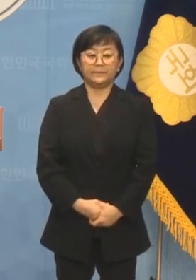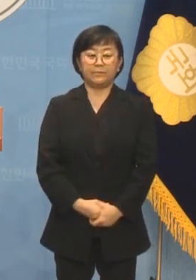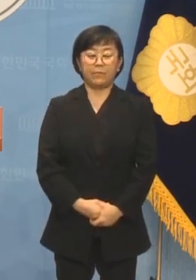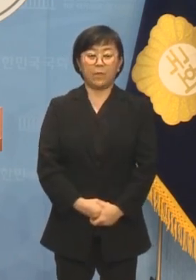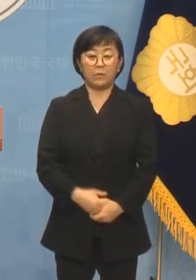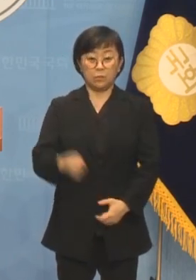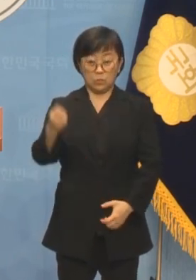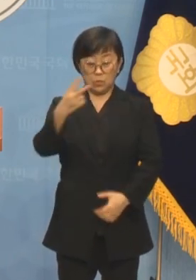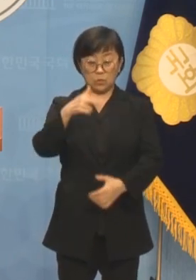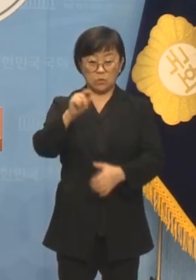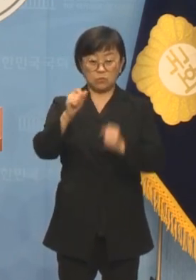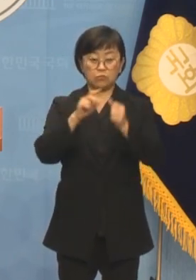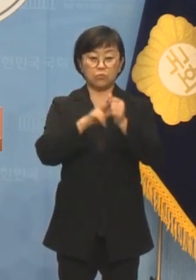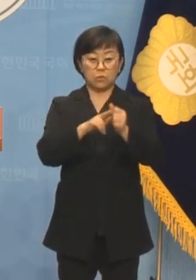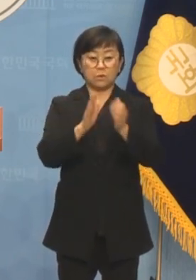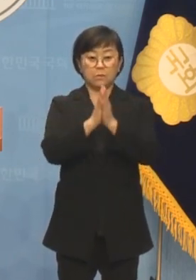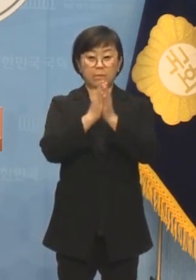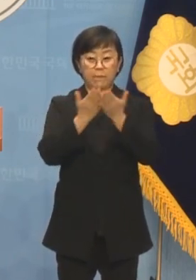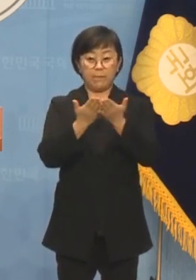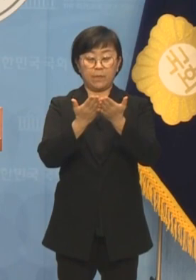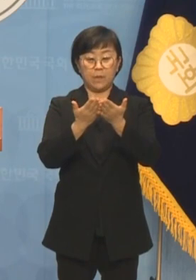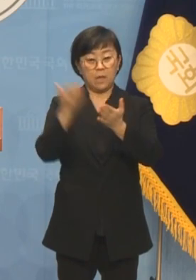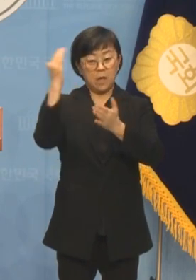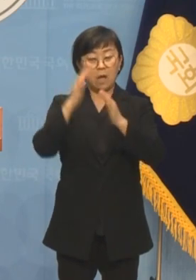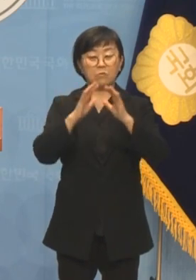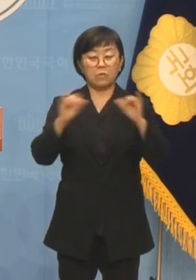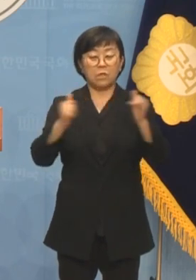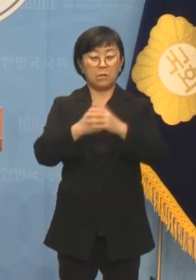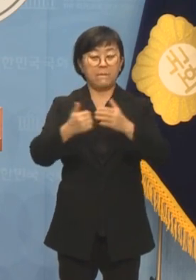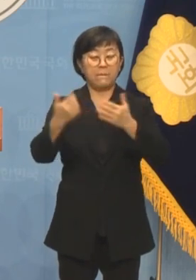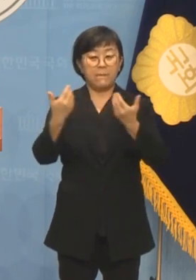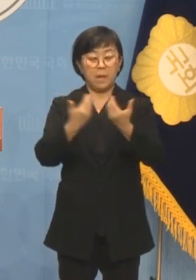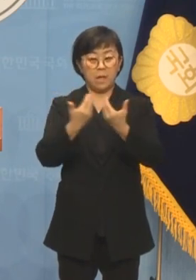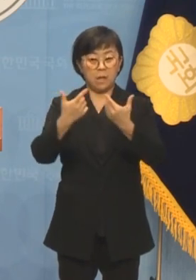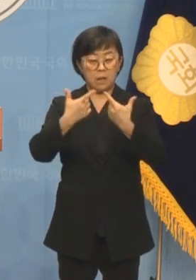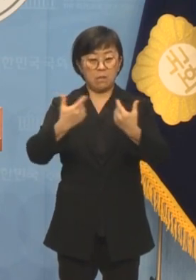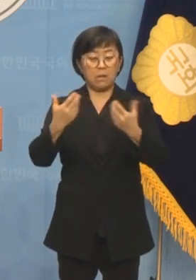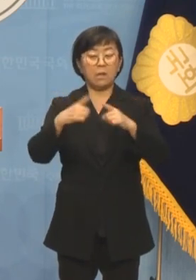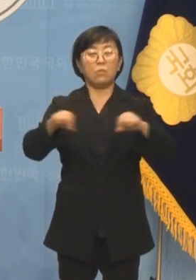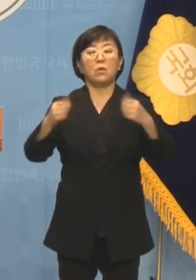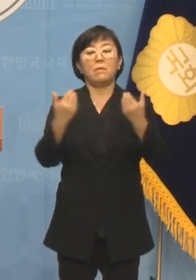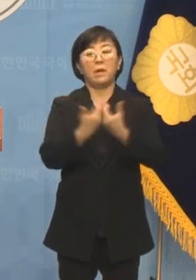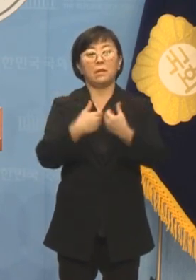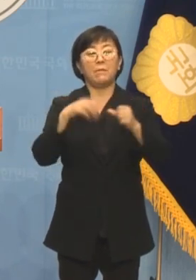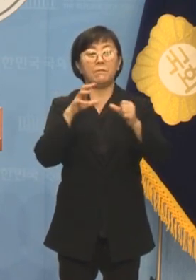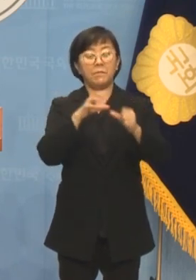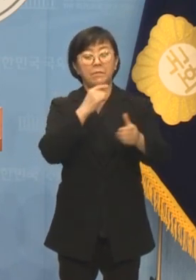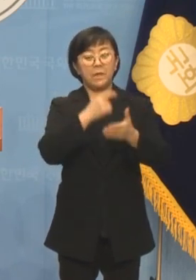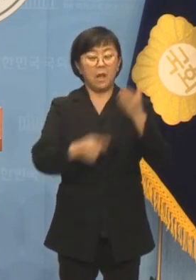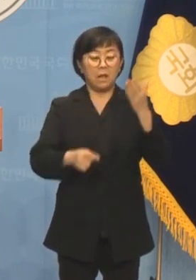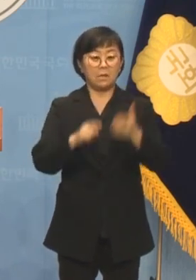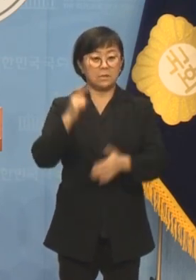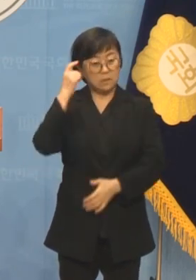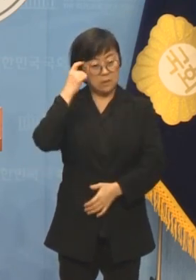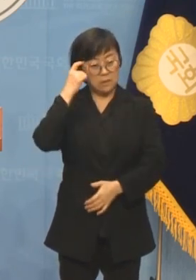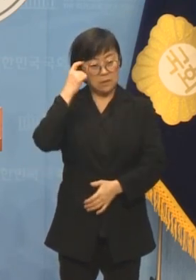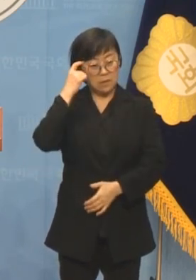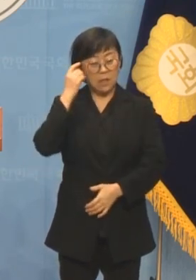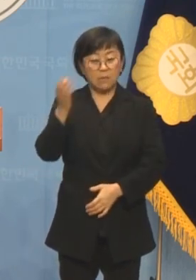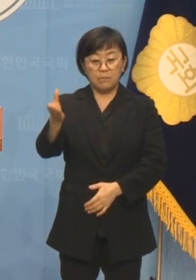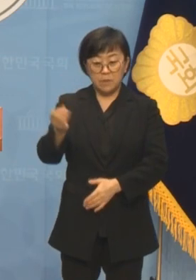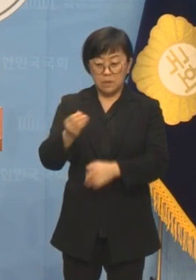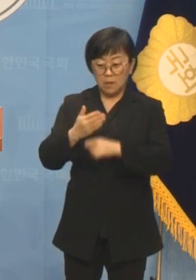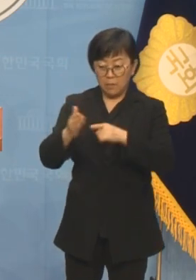심지어 정 후보는 책에서 한국인 반일감정에는 일본에 핍박받았다는 피해의식과 빚을